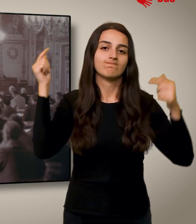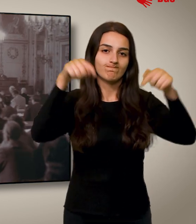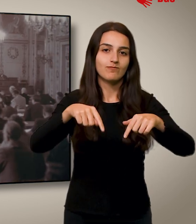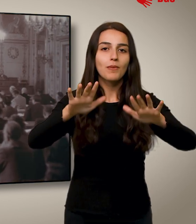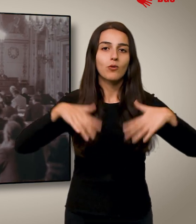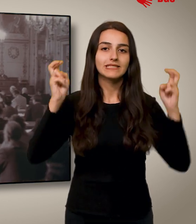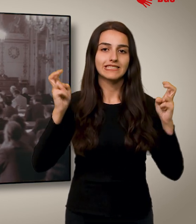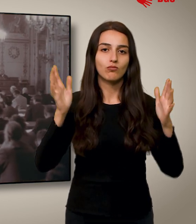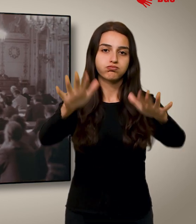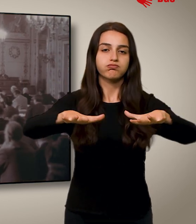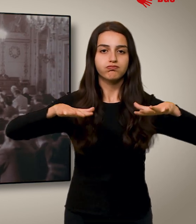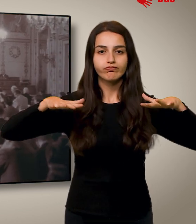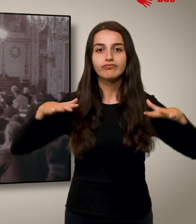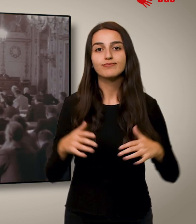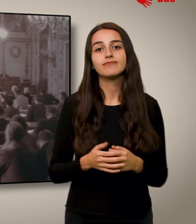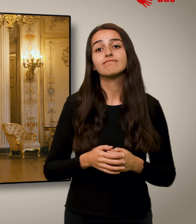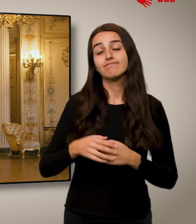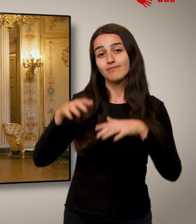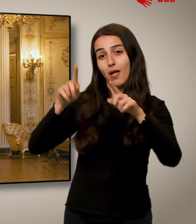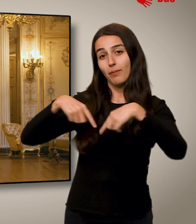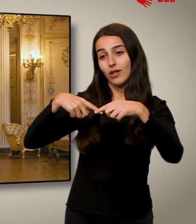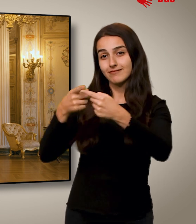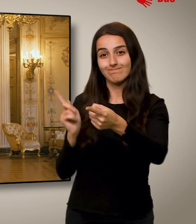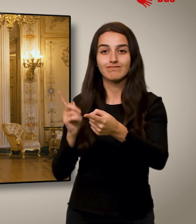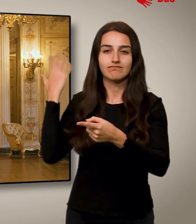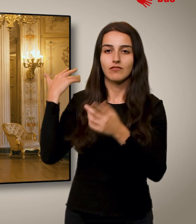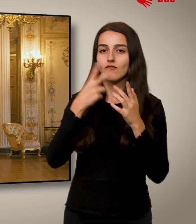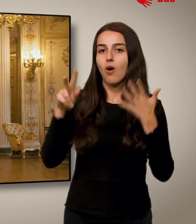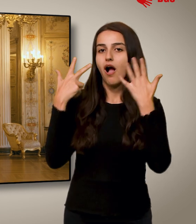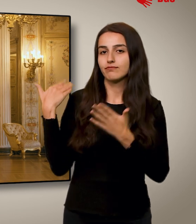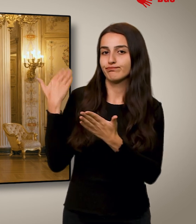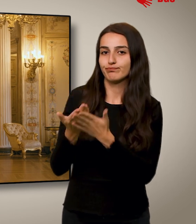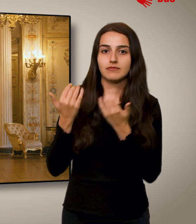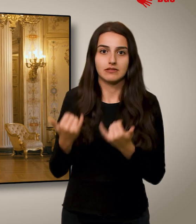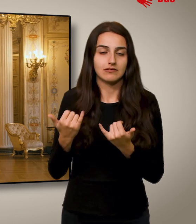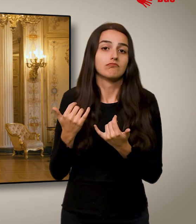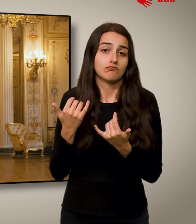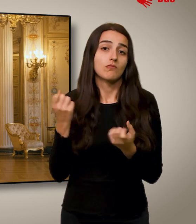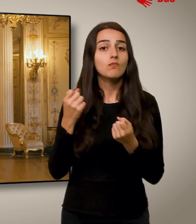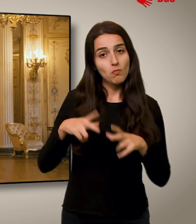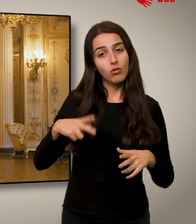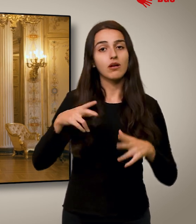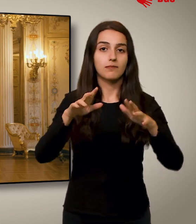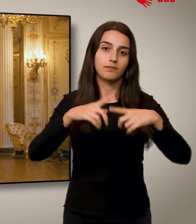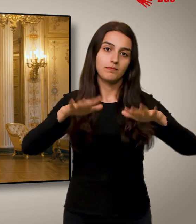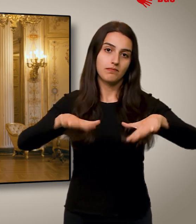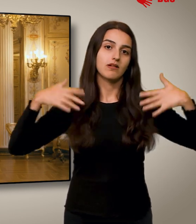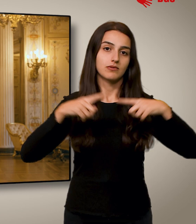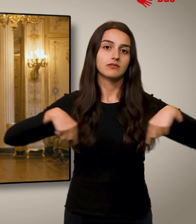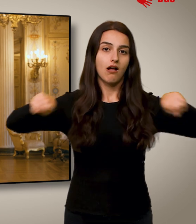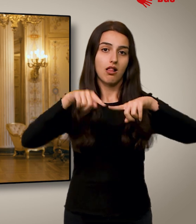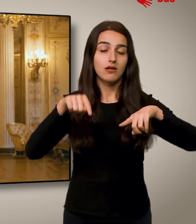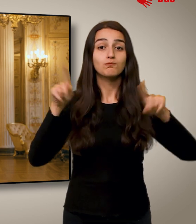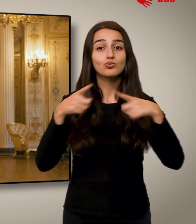Landtages zu ihren Plenarsitzungen zusammen. Für die Abgeordneten gibt es seit 2008 einen modernen Plenarsaal. Und hier im